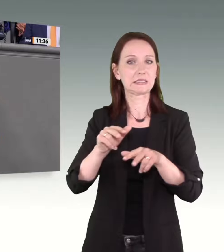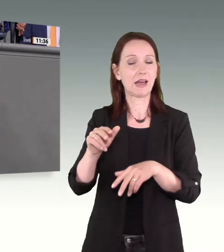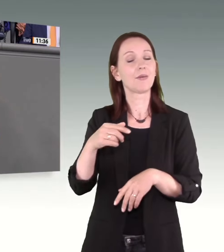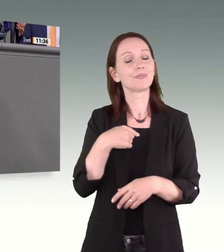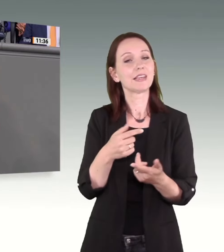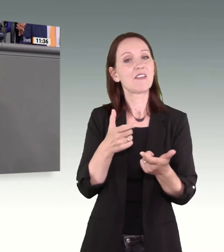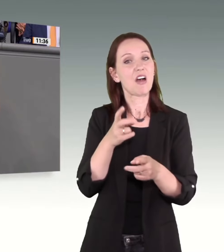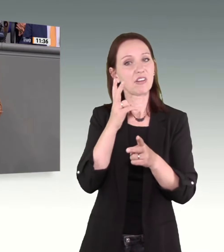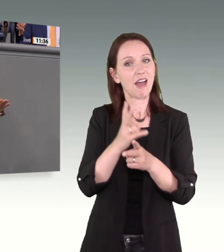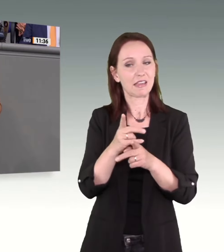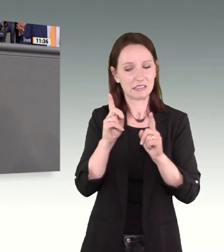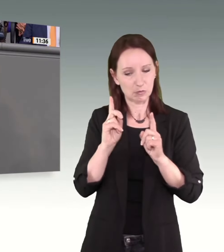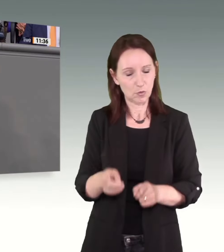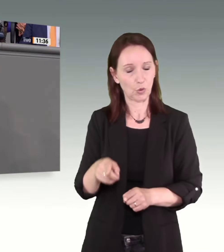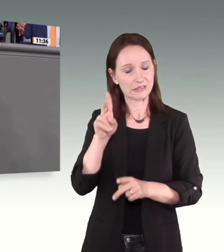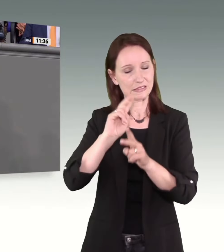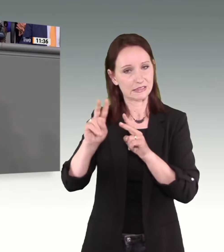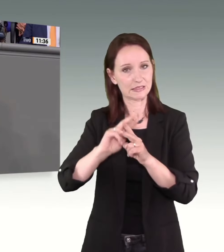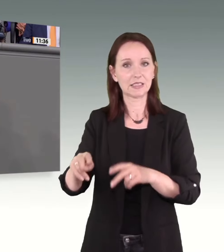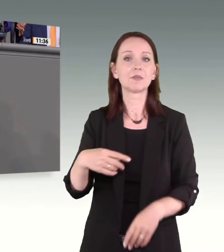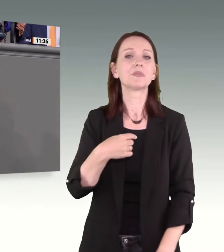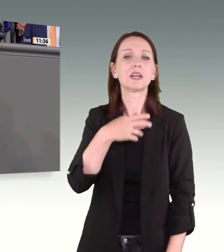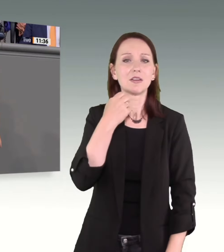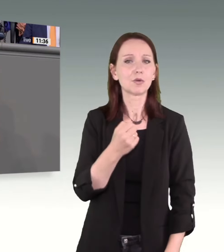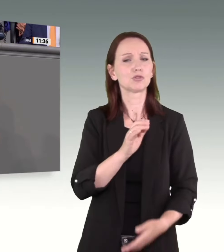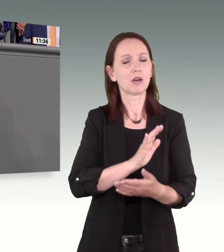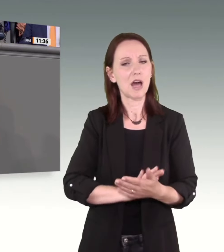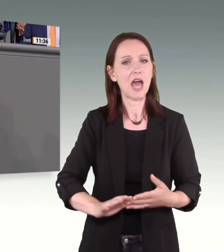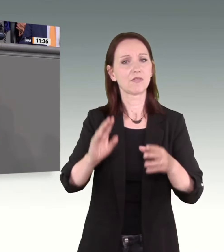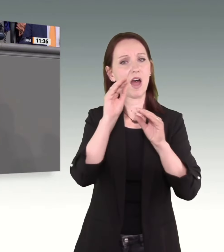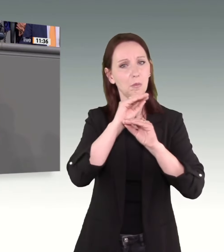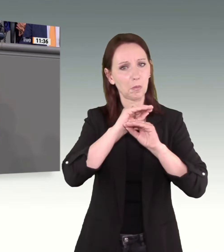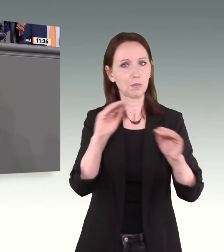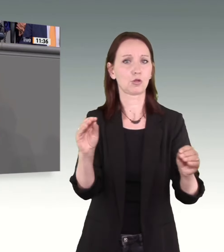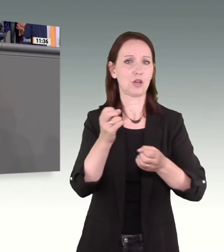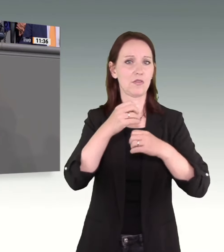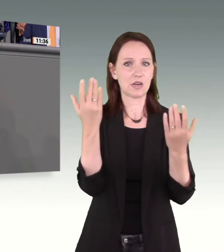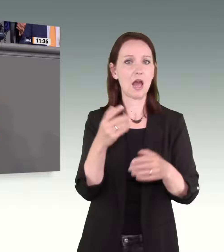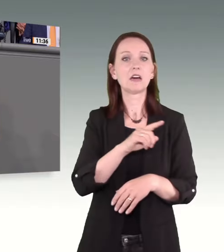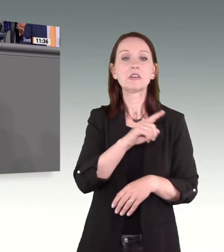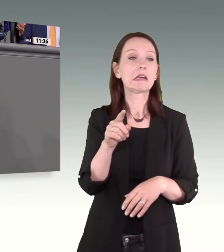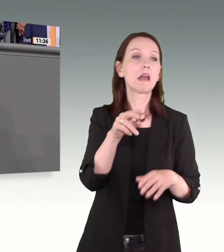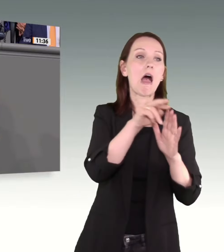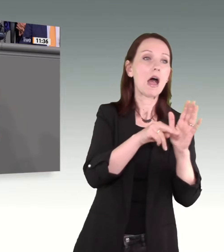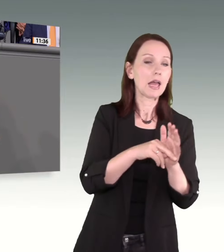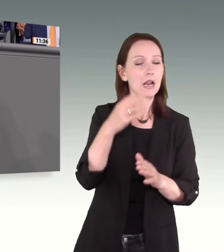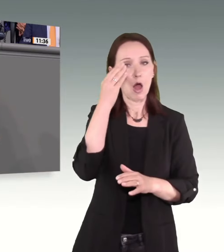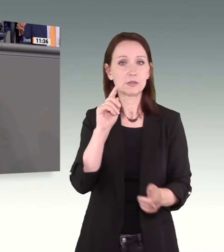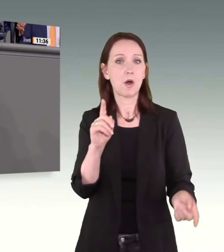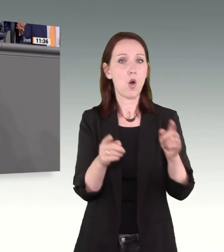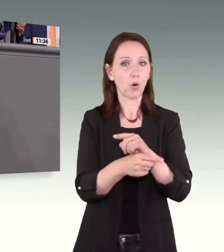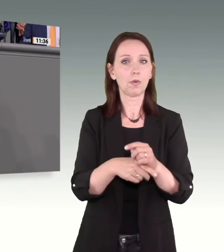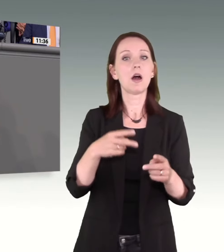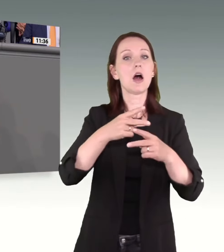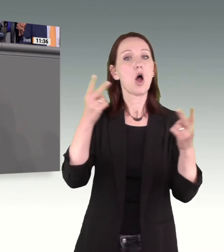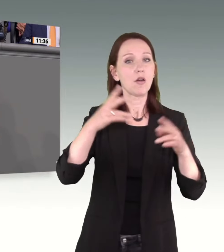Und ich wünsche mir eine ganz klare, einfache Botschaft. Warum ändern wir nicht das Regelausnahmeverhältnis und sagen, generell ist das Mitführen von Messern im öffentlichen Raum